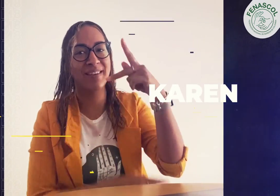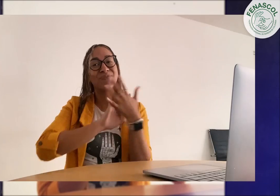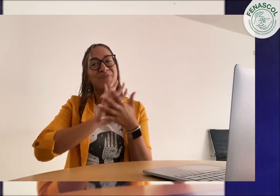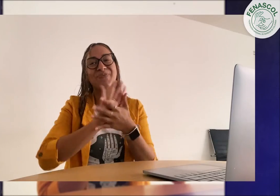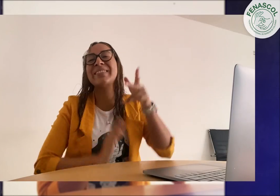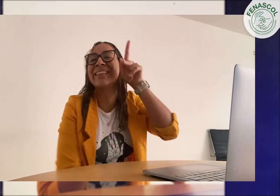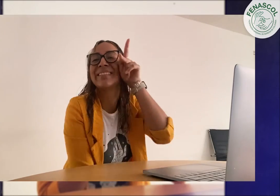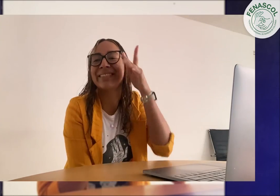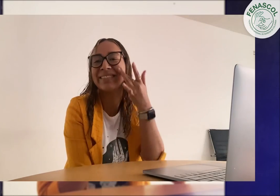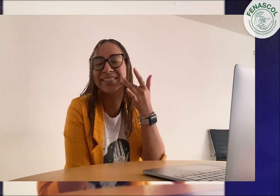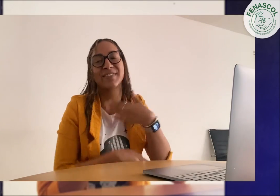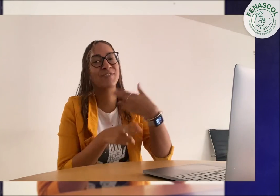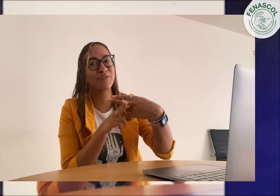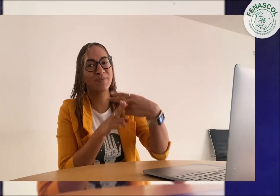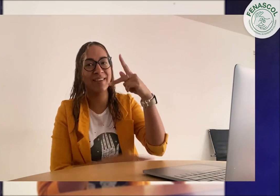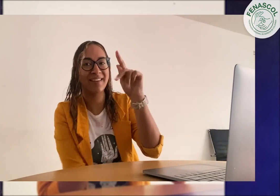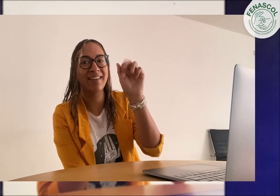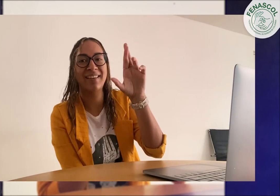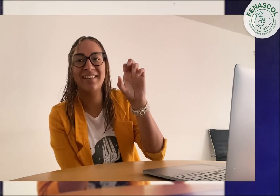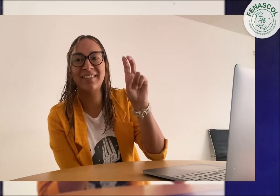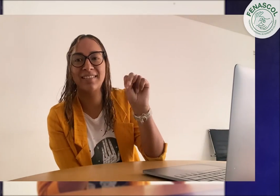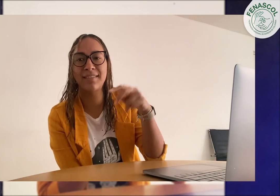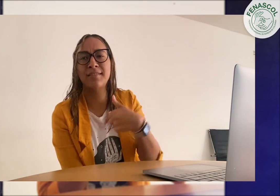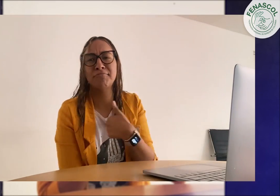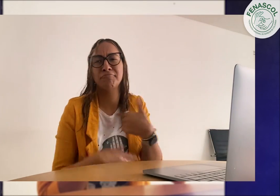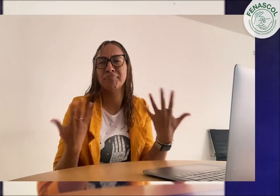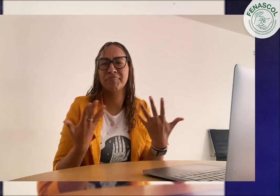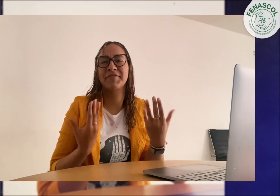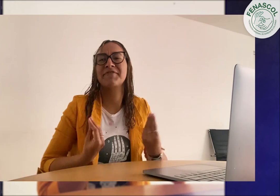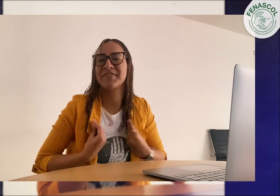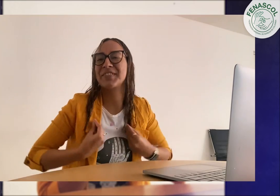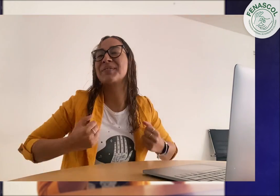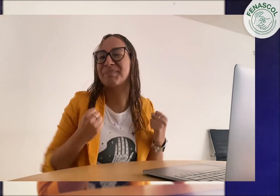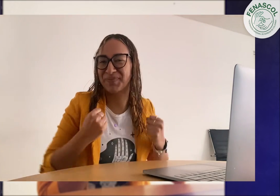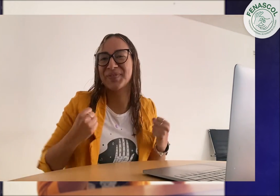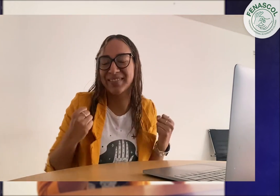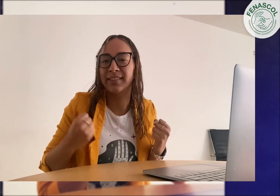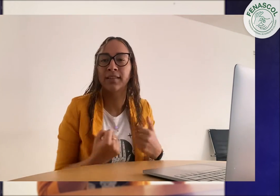Mi seña es esta Y soy Karen Vivo en Bogotá